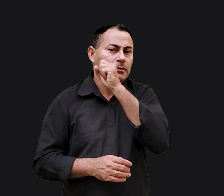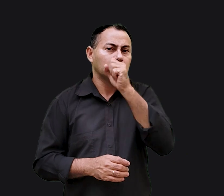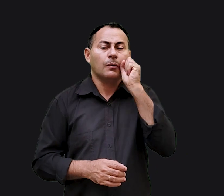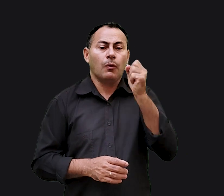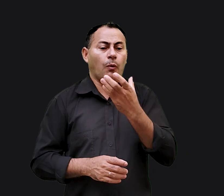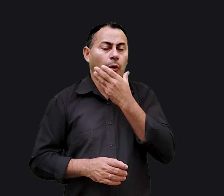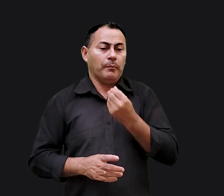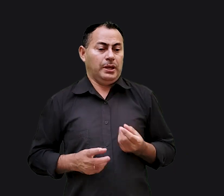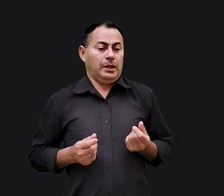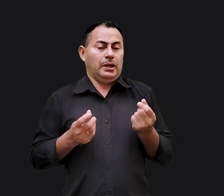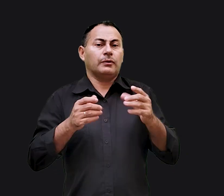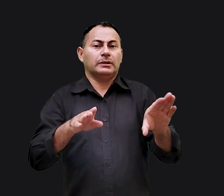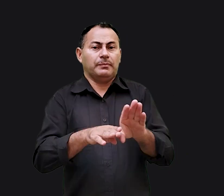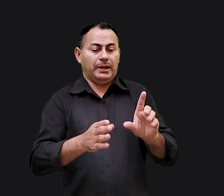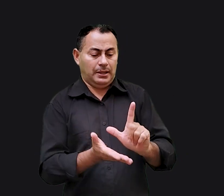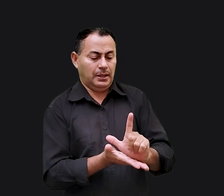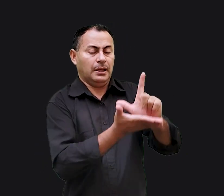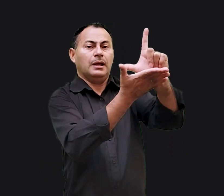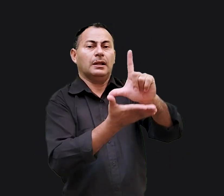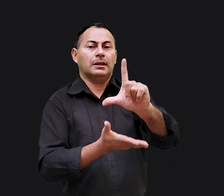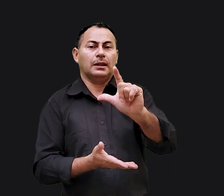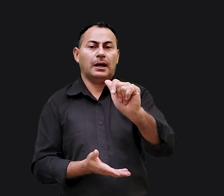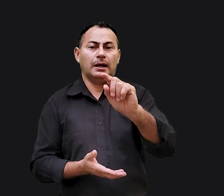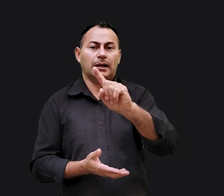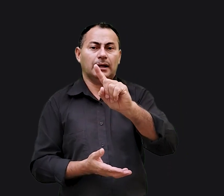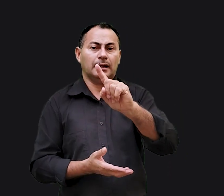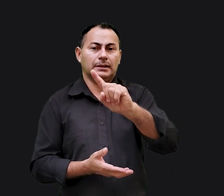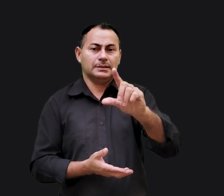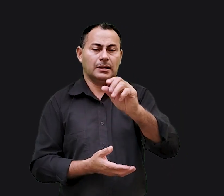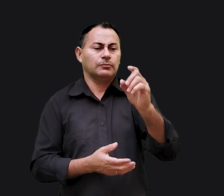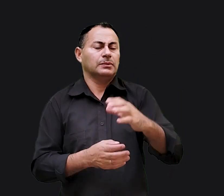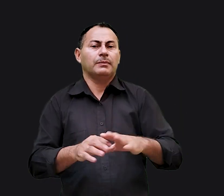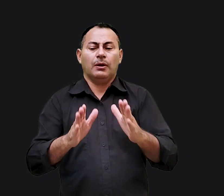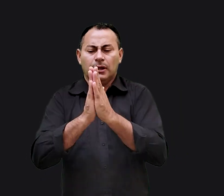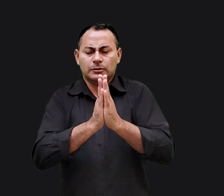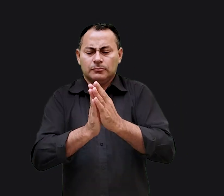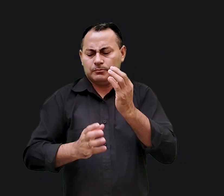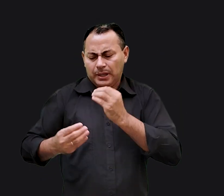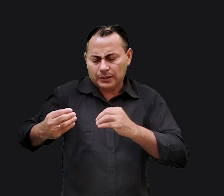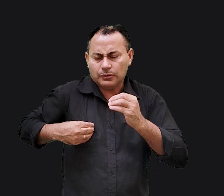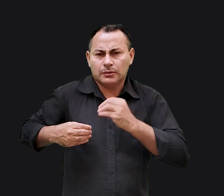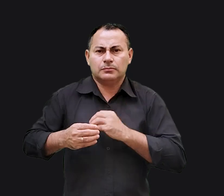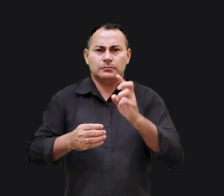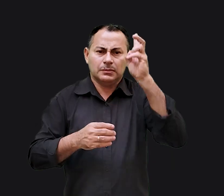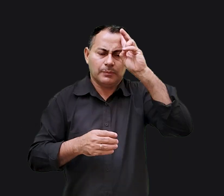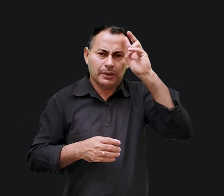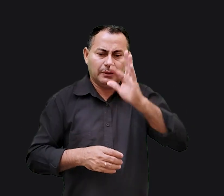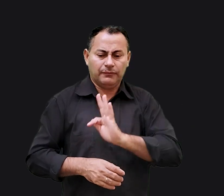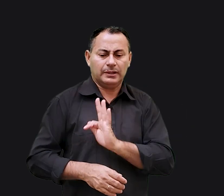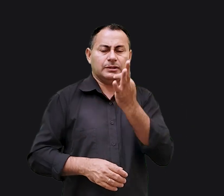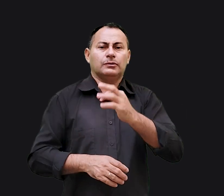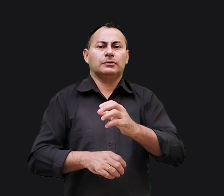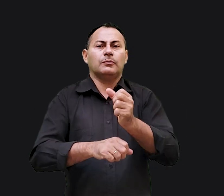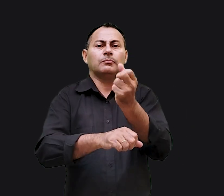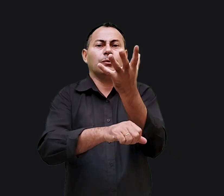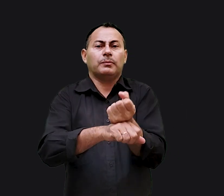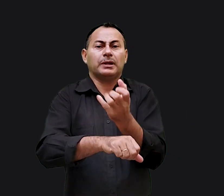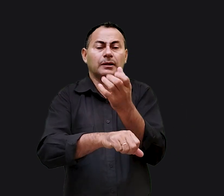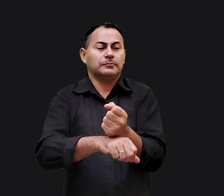samaritano, do homem rico e de Lázaro. Também não teríamos a oração do pecador, que é parte da parábola do fariseu e publicano,